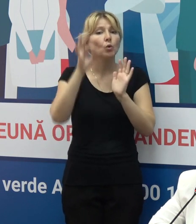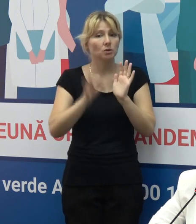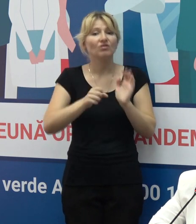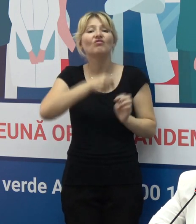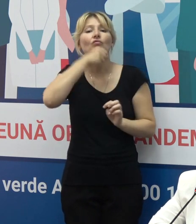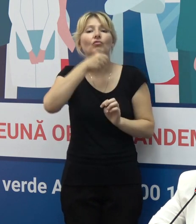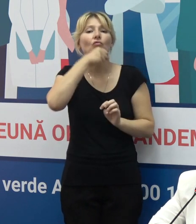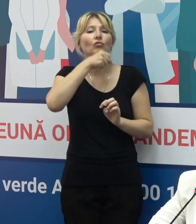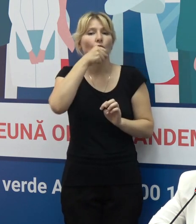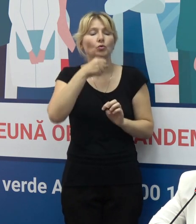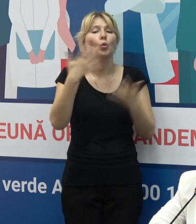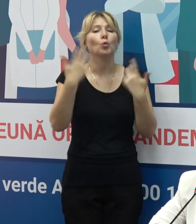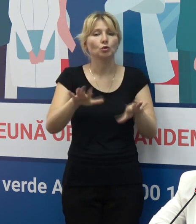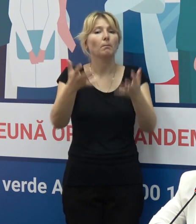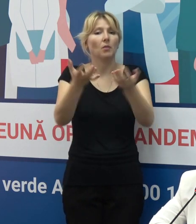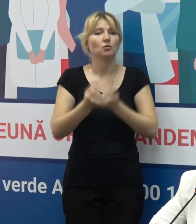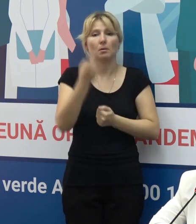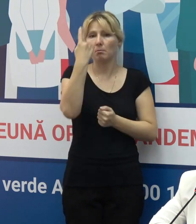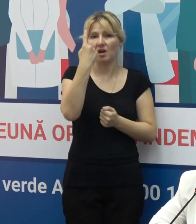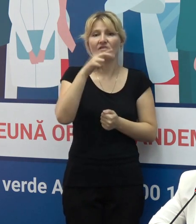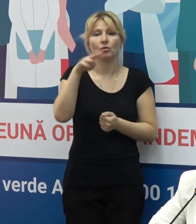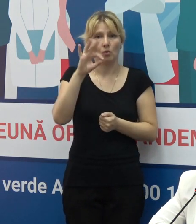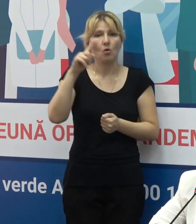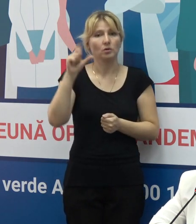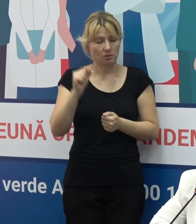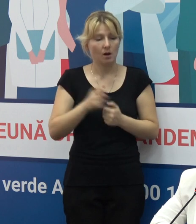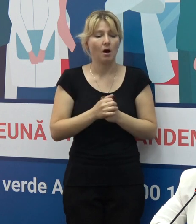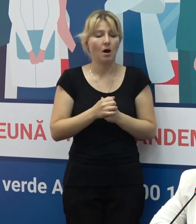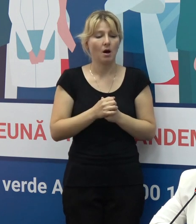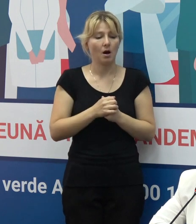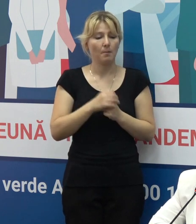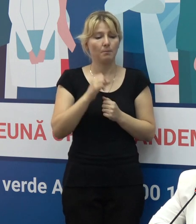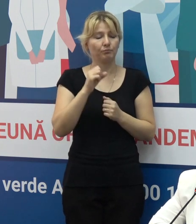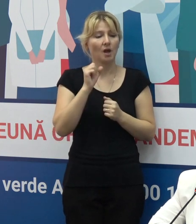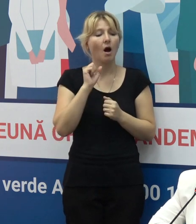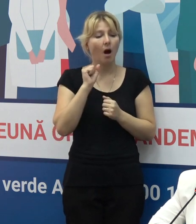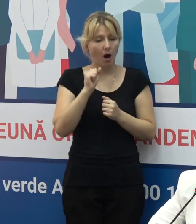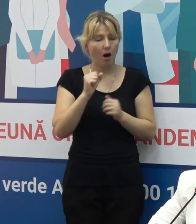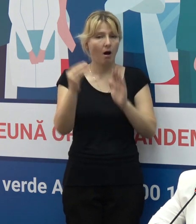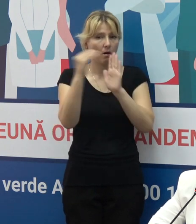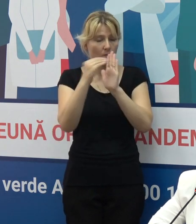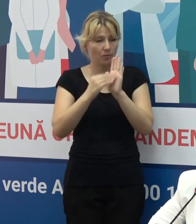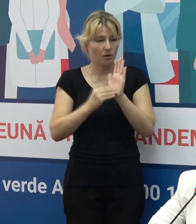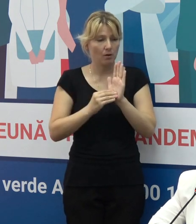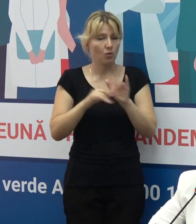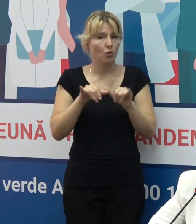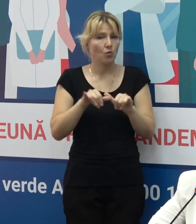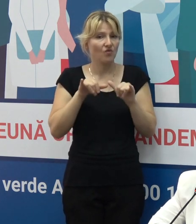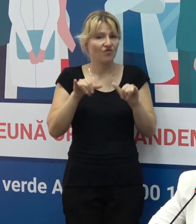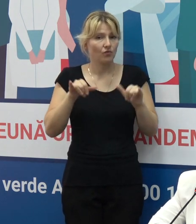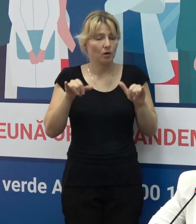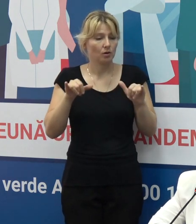adulți cel puțin au primit o singură doză de vaccin, se raportează creșterea